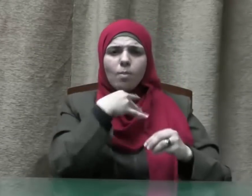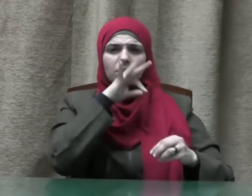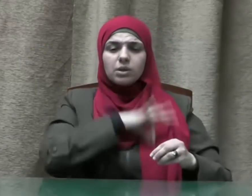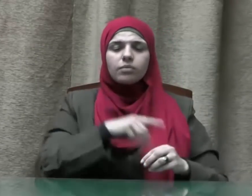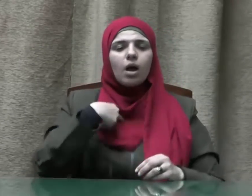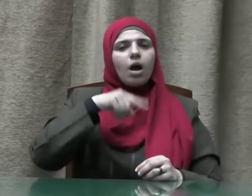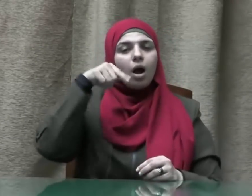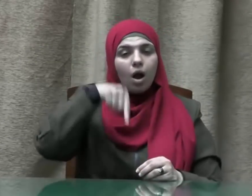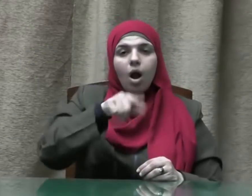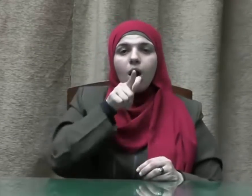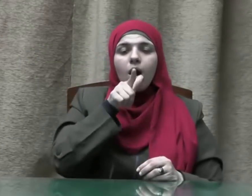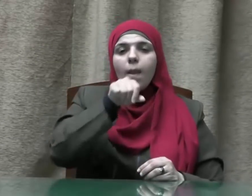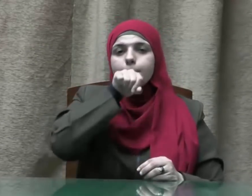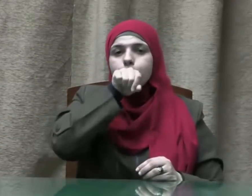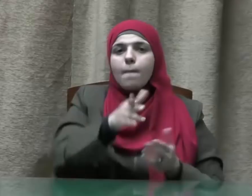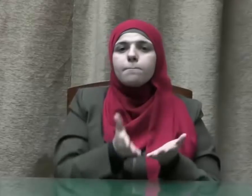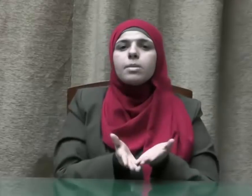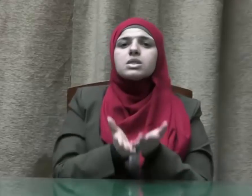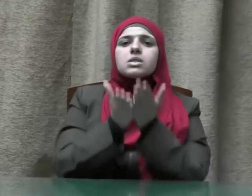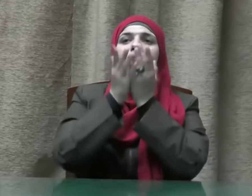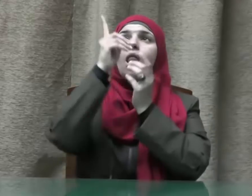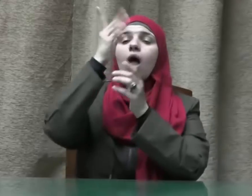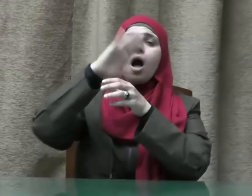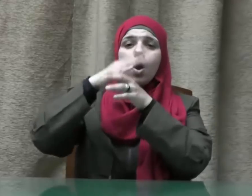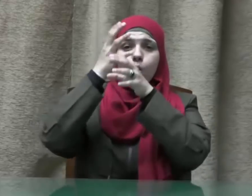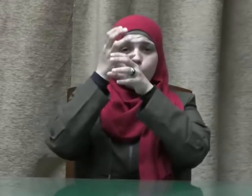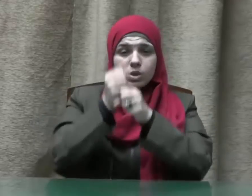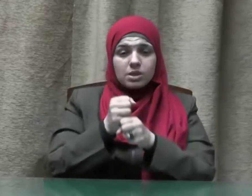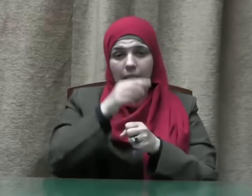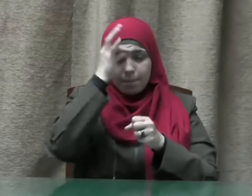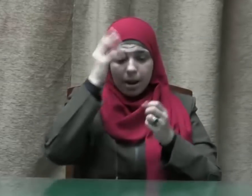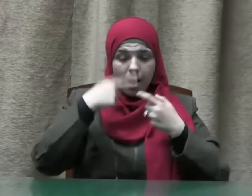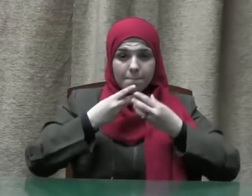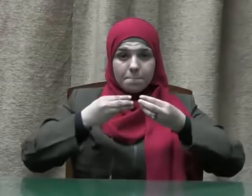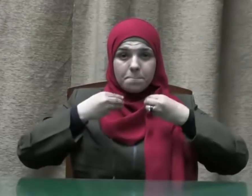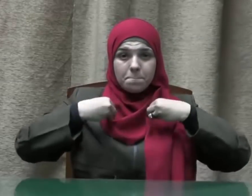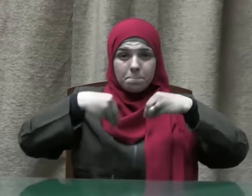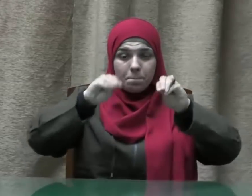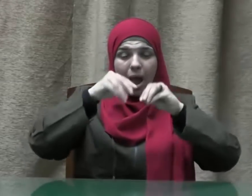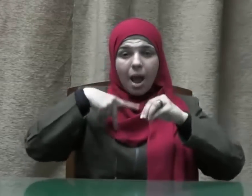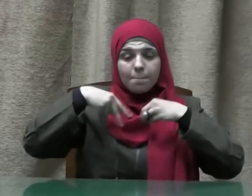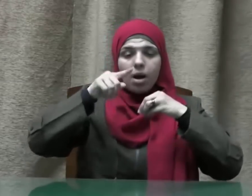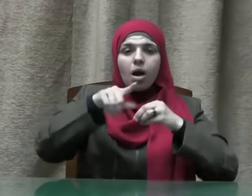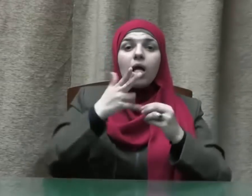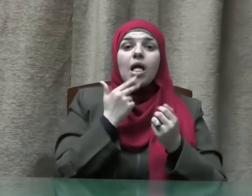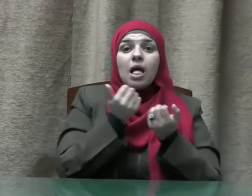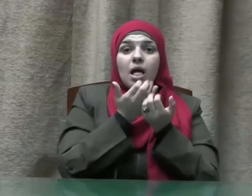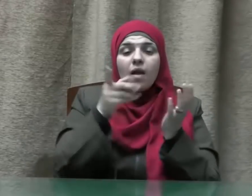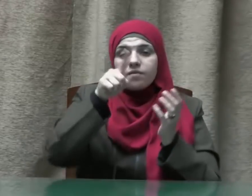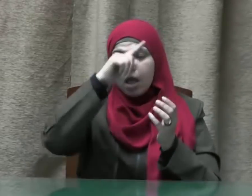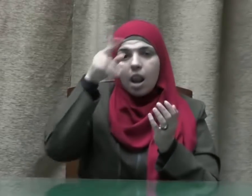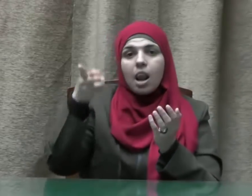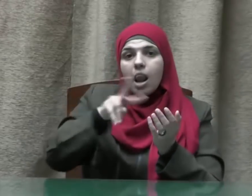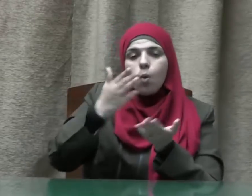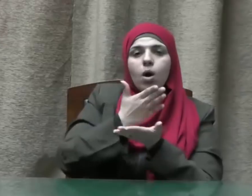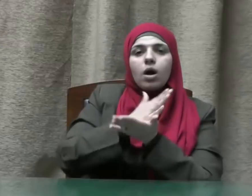نبينا صلى الله عليه وسلم البيعان بالخيار ما لم يتفرقا فإن